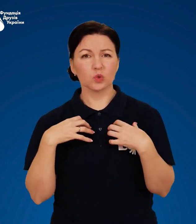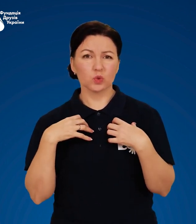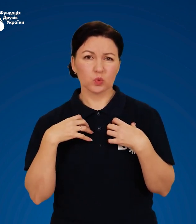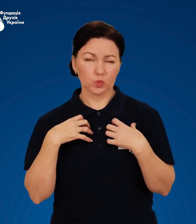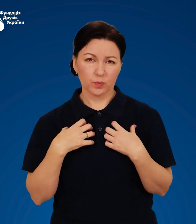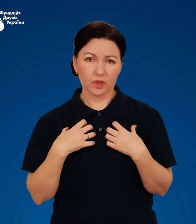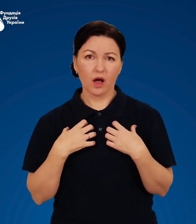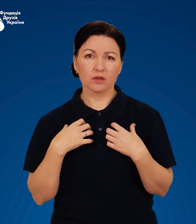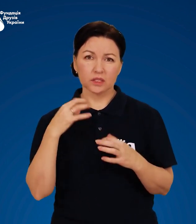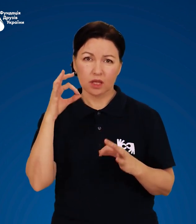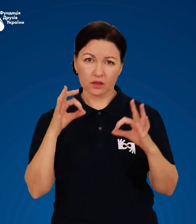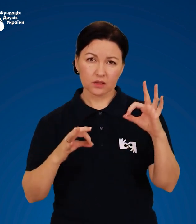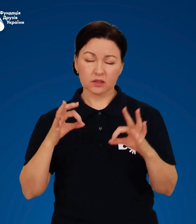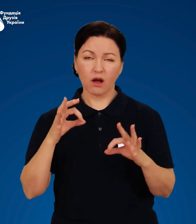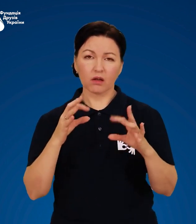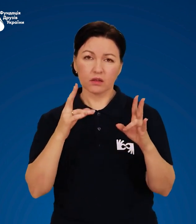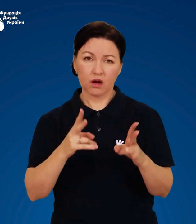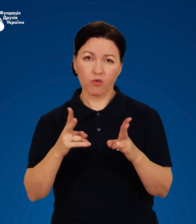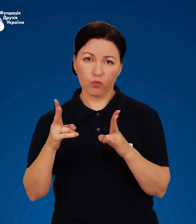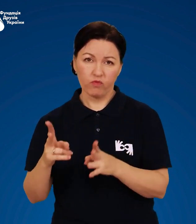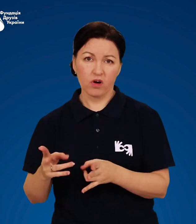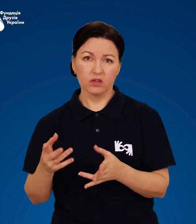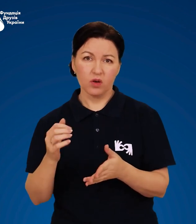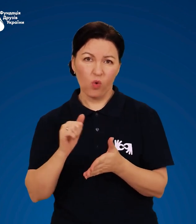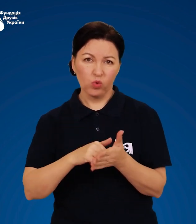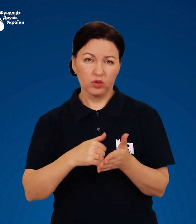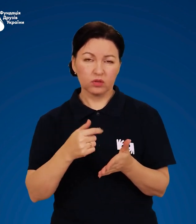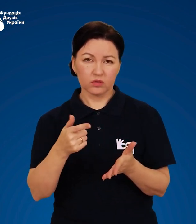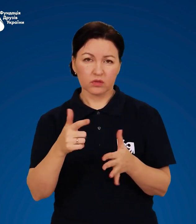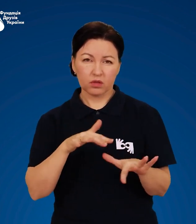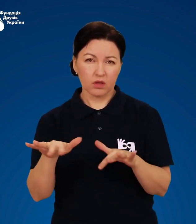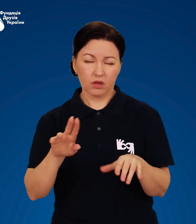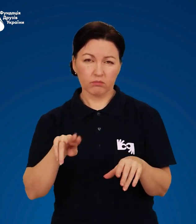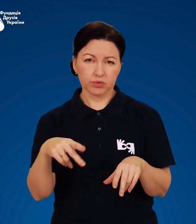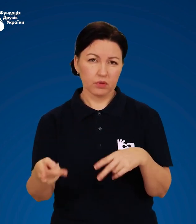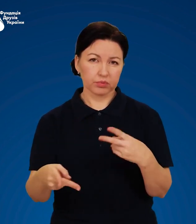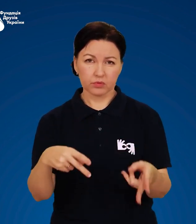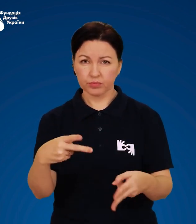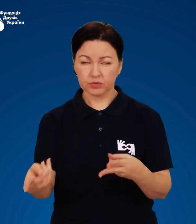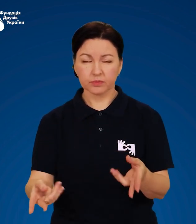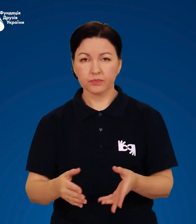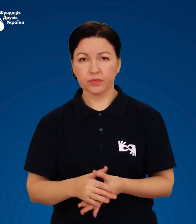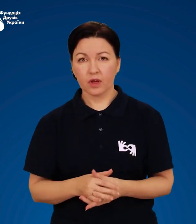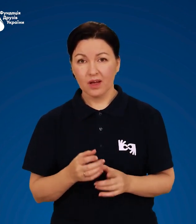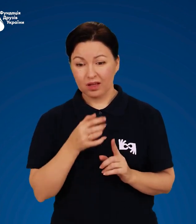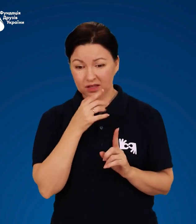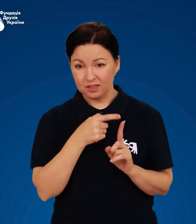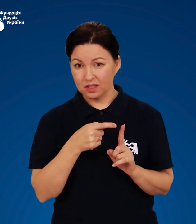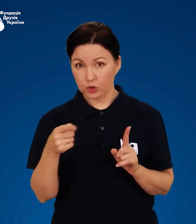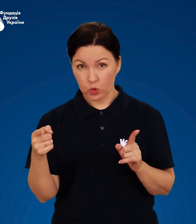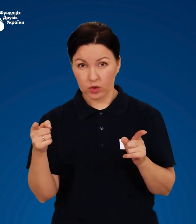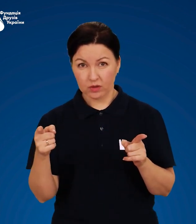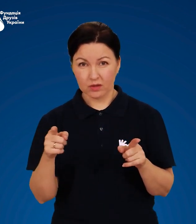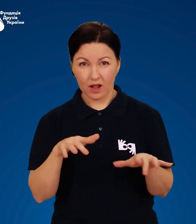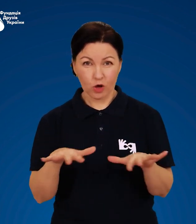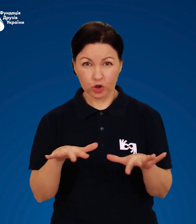статистика травмувань, пов'язаних з ожеледдю. За небезпечний сезон лікарі надають